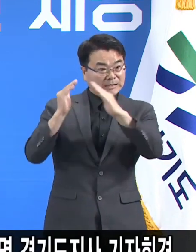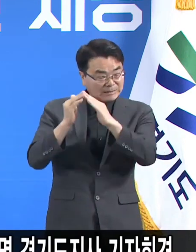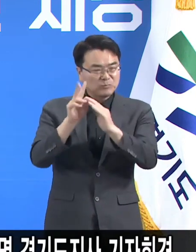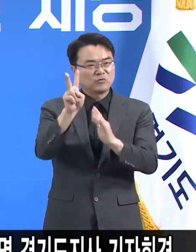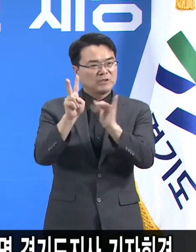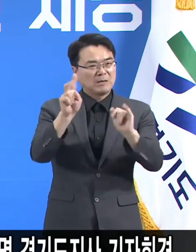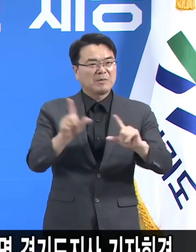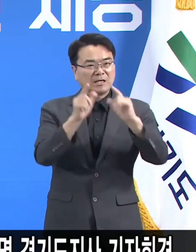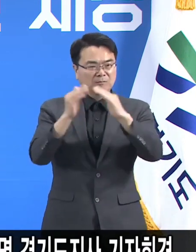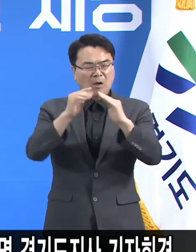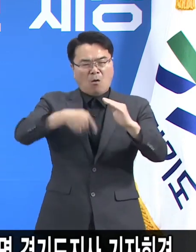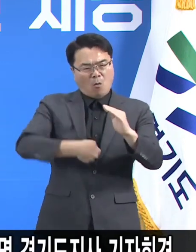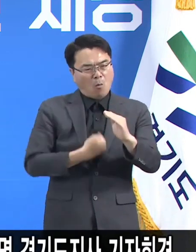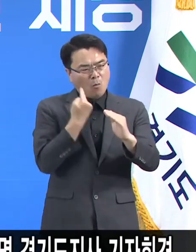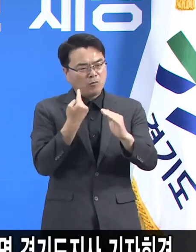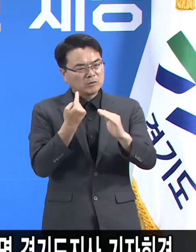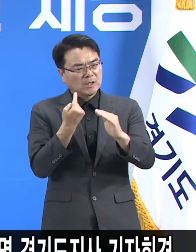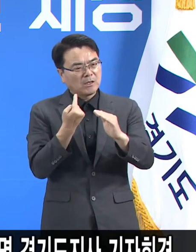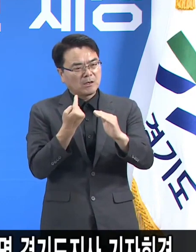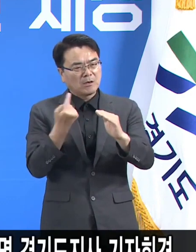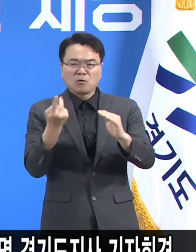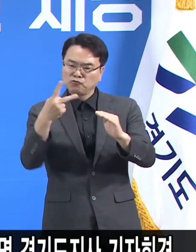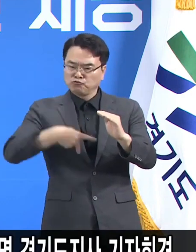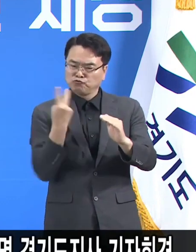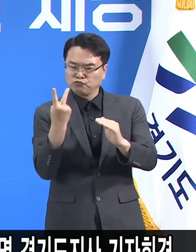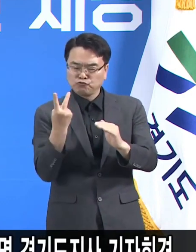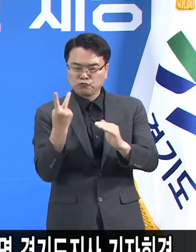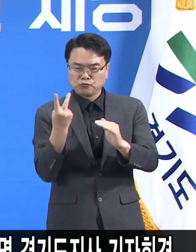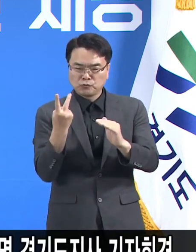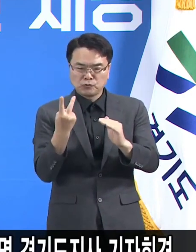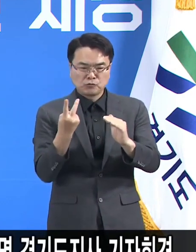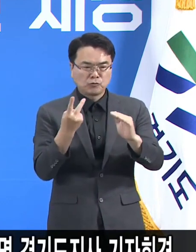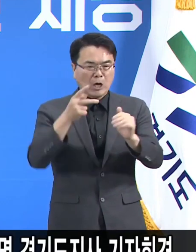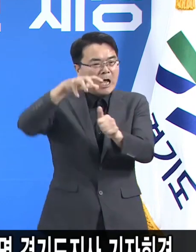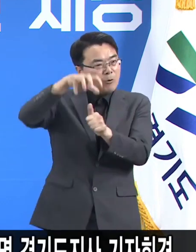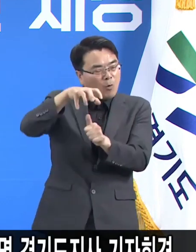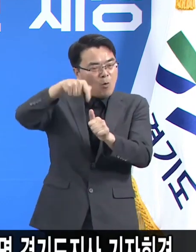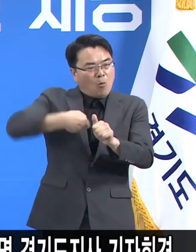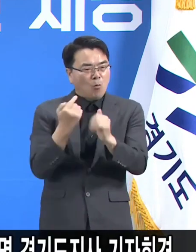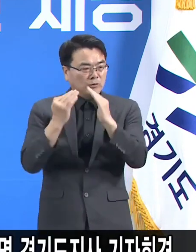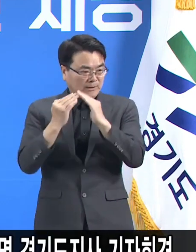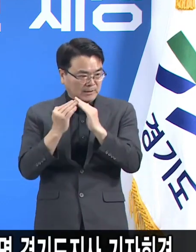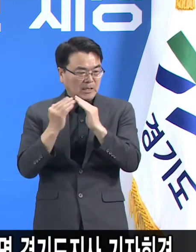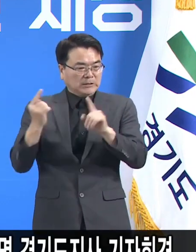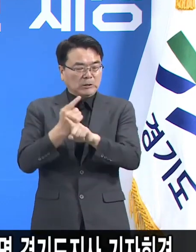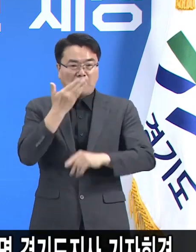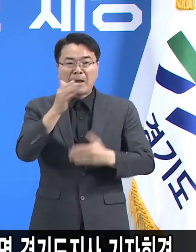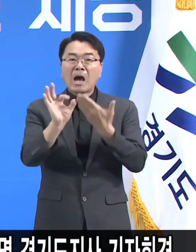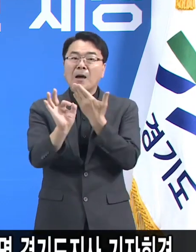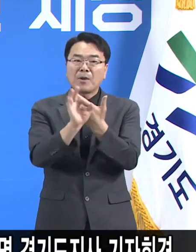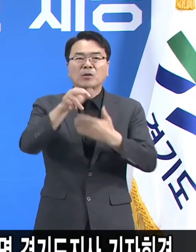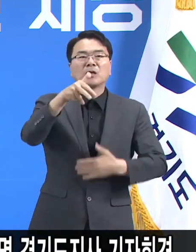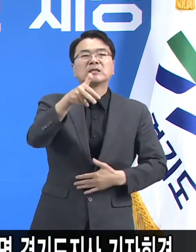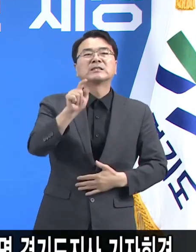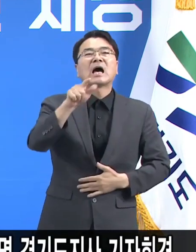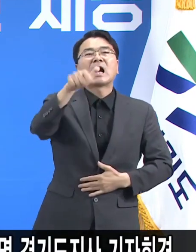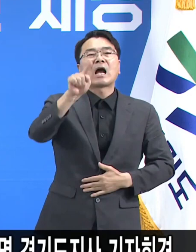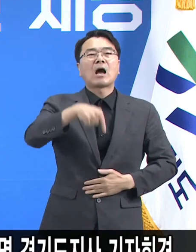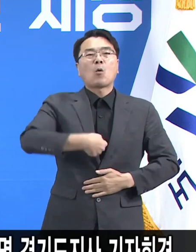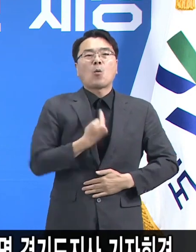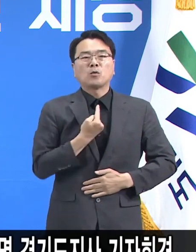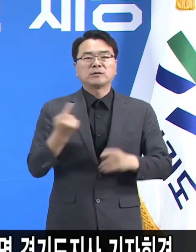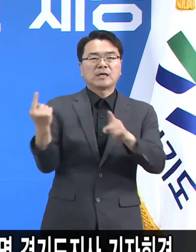자체 격리 활동을 격리를 할 수 있는 경우에는 자가치료를 하는 것도